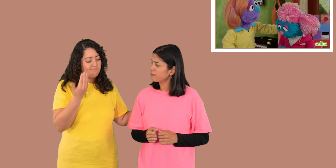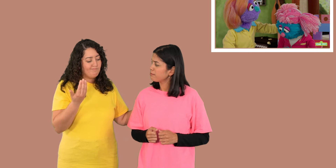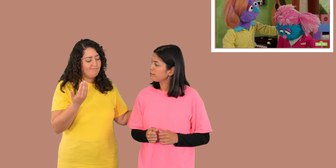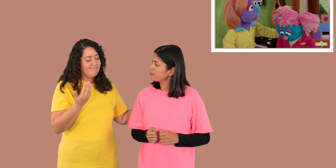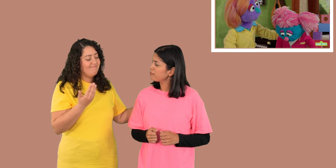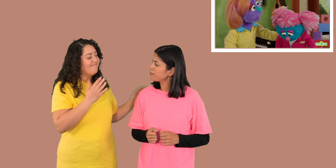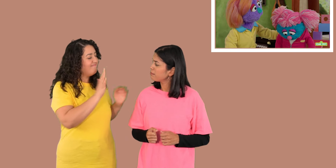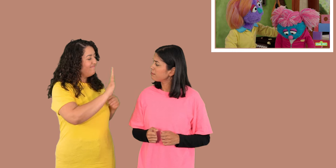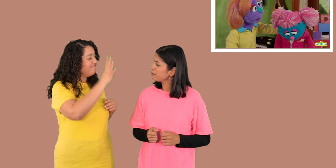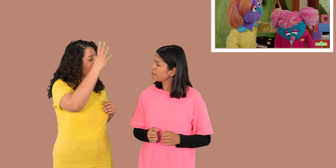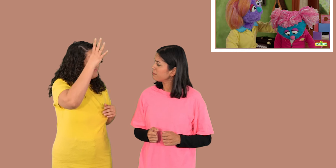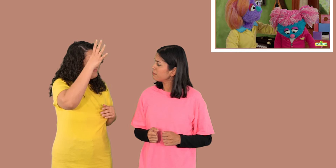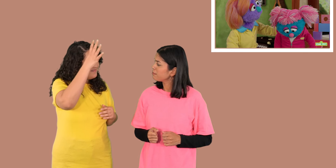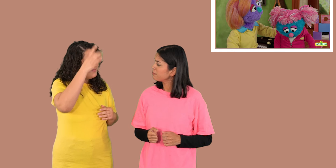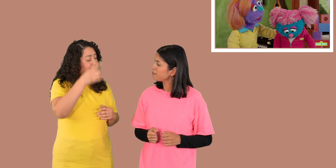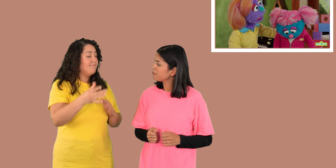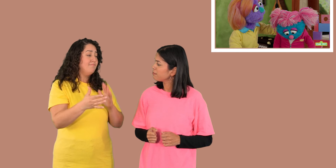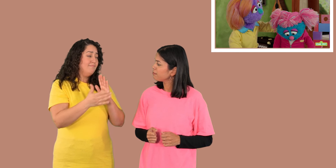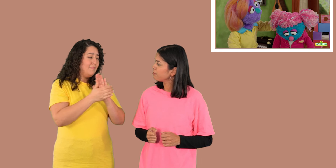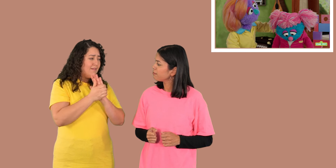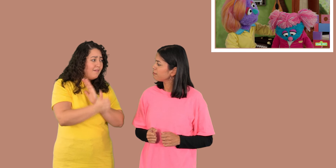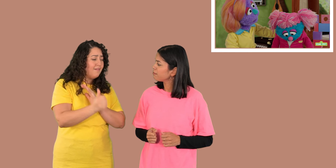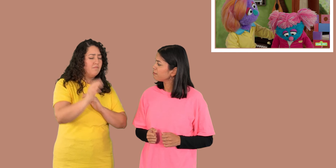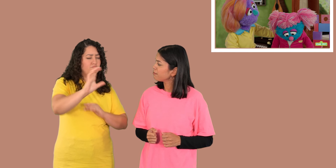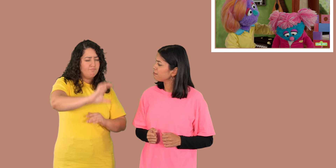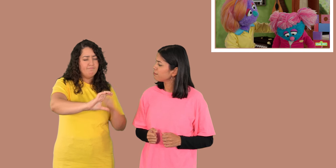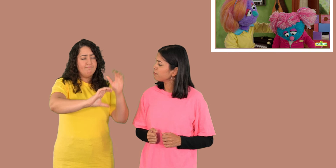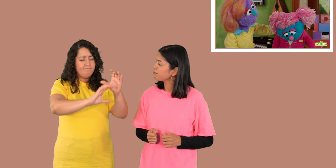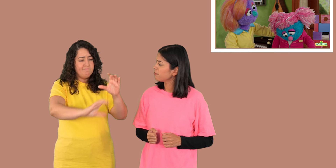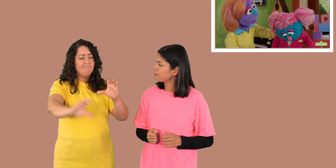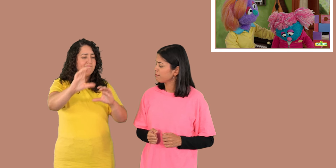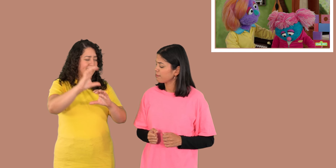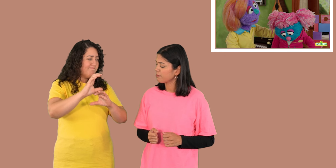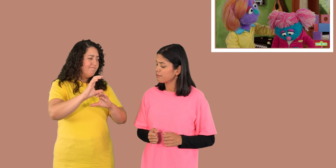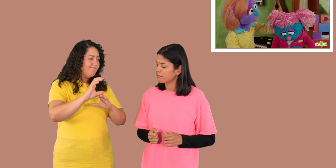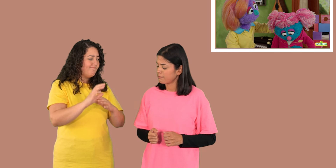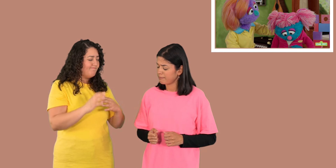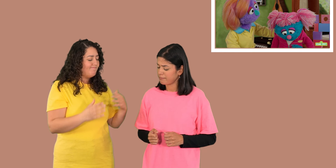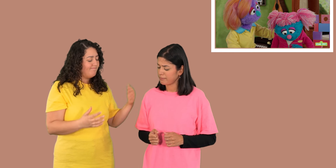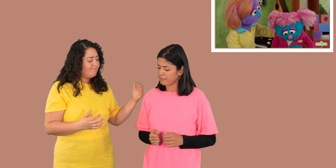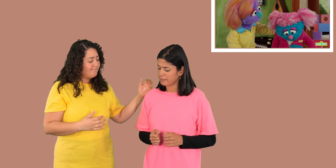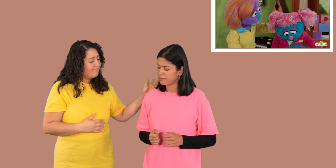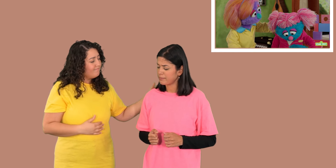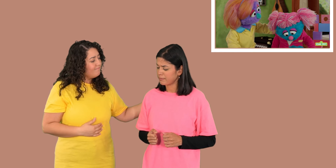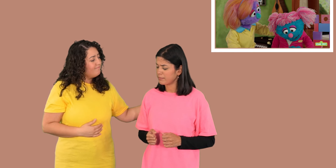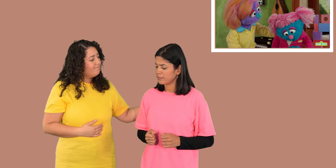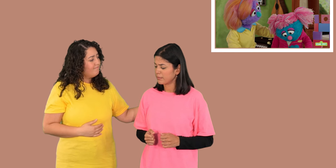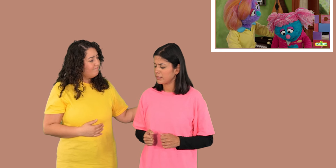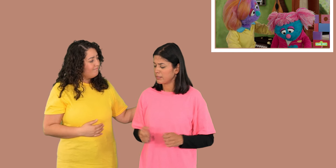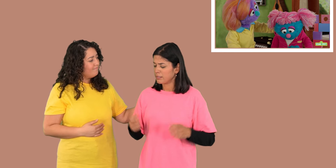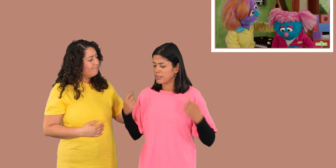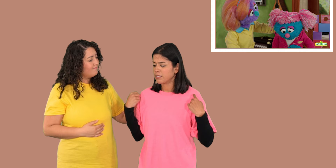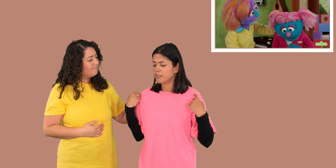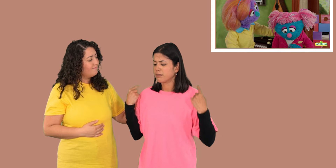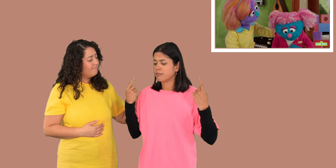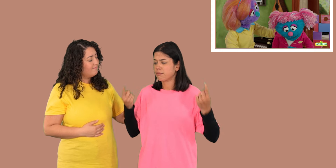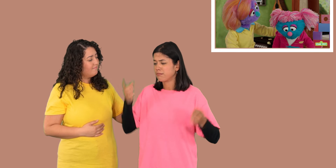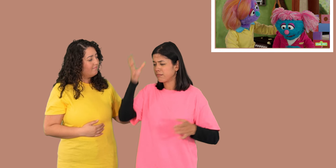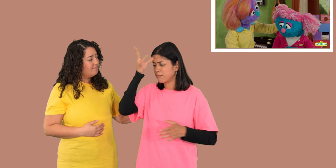Recuerdo que tu papá era muy bueno construyendo torres de bloques. Mi vida es muy diferente desde